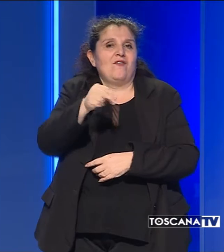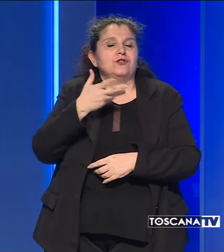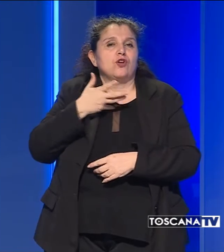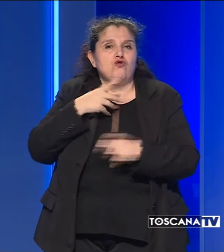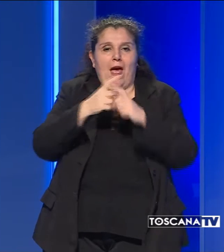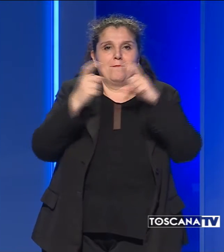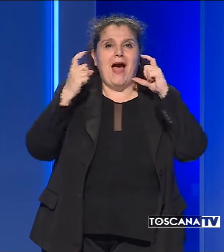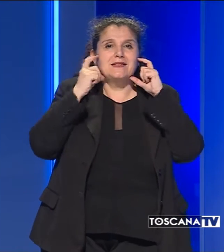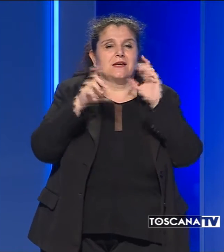campanello per avvisare.